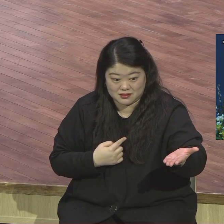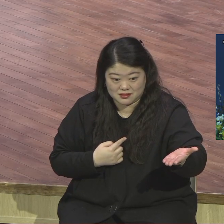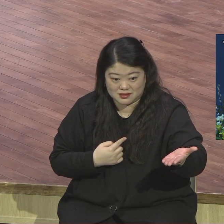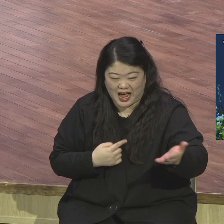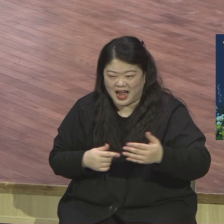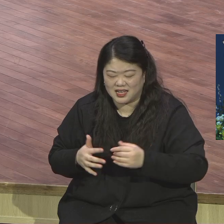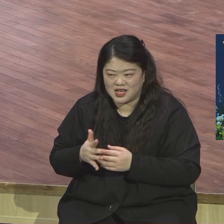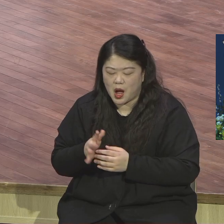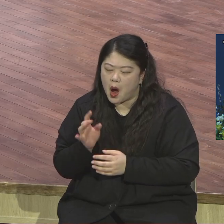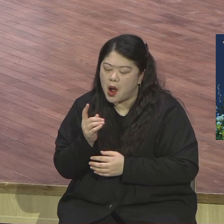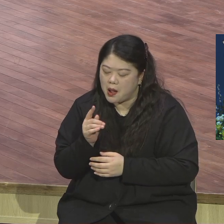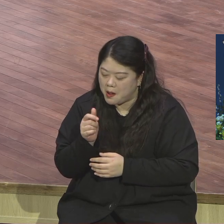중심을 다했어